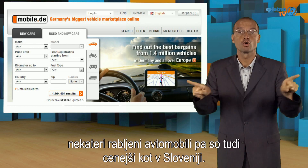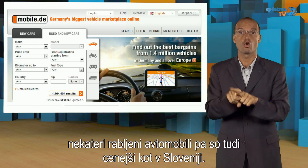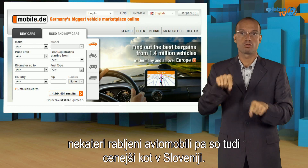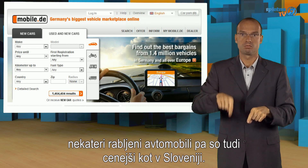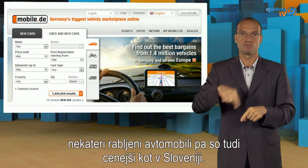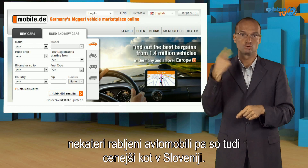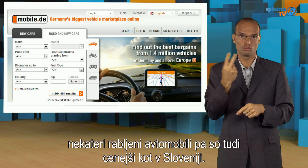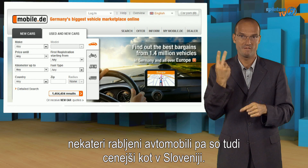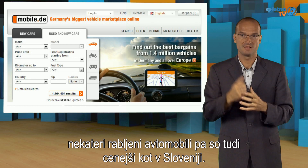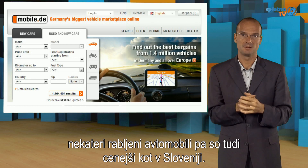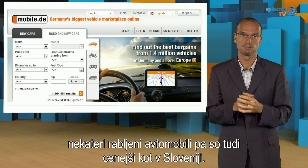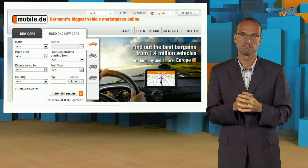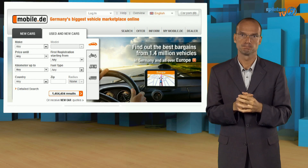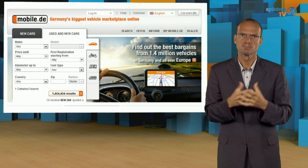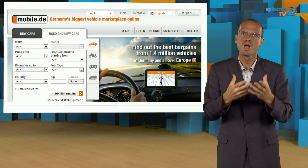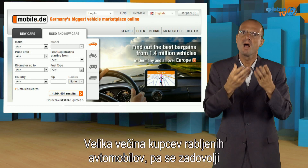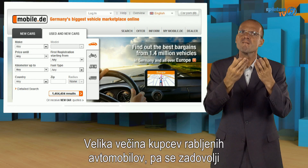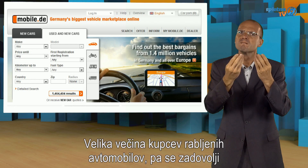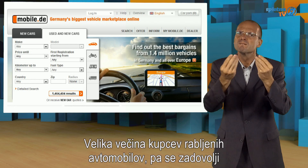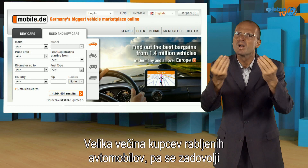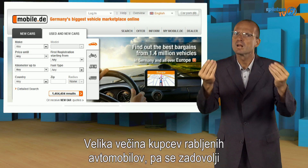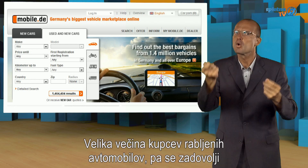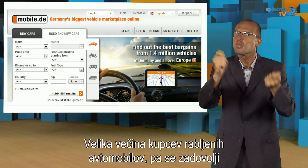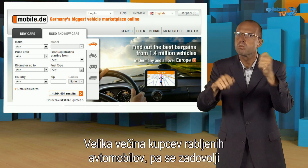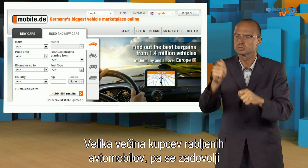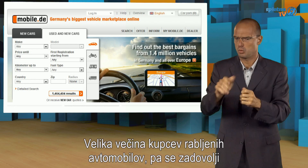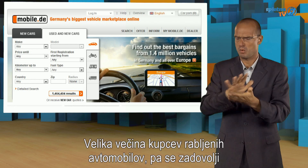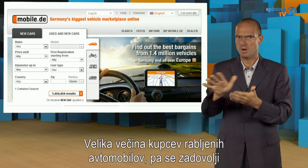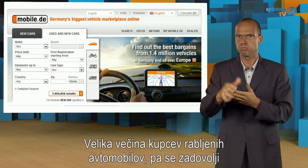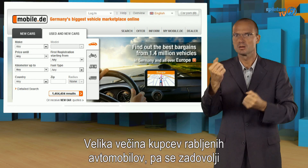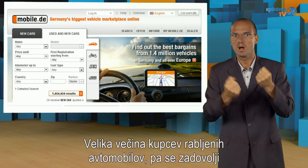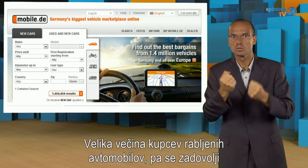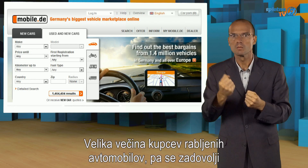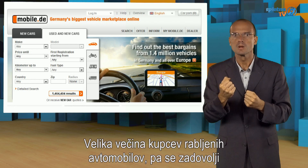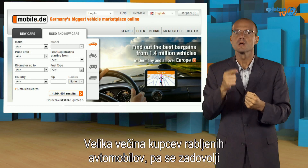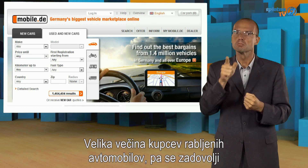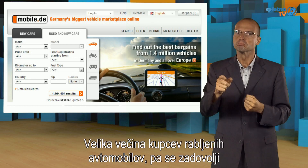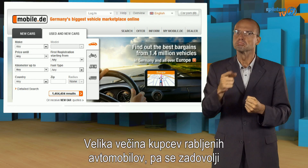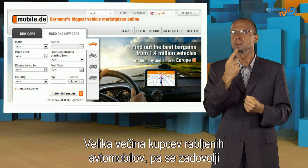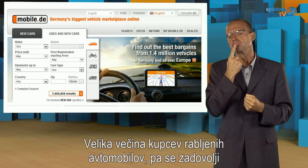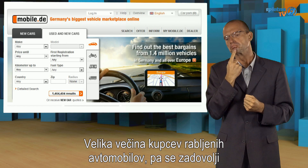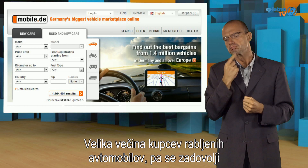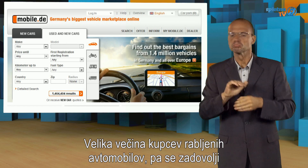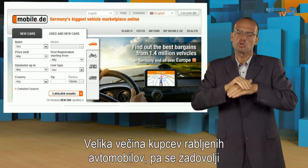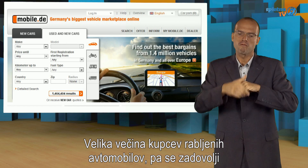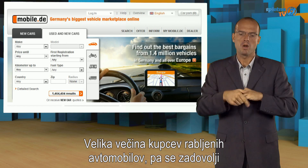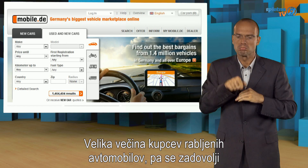Kako avtomobil? Velika večina kupcev ravljenih avtomobilov pa se zadovolji z izbiro slovenskih vozil.